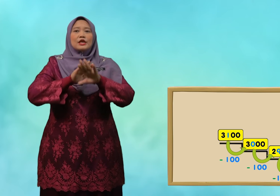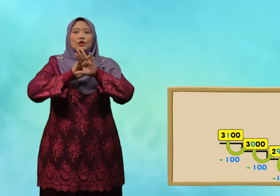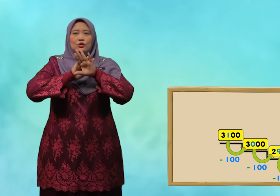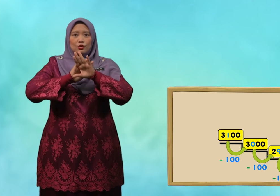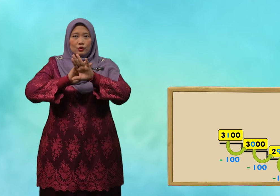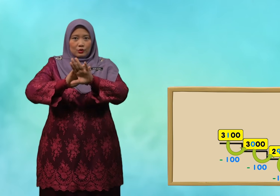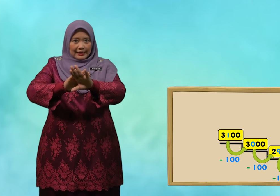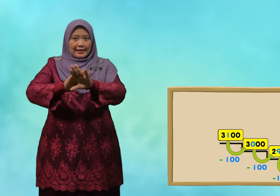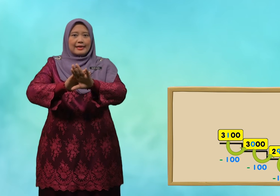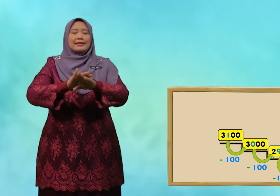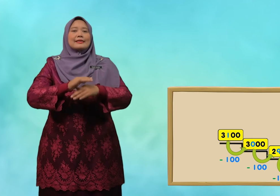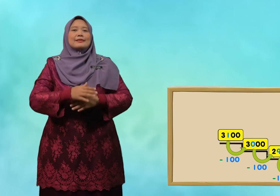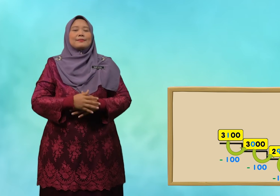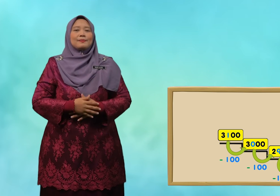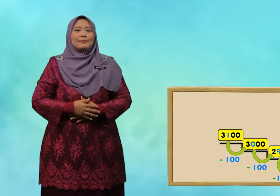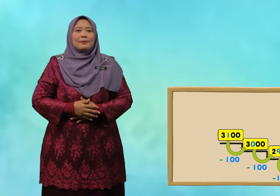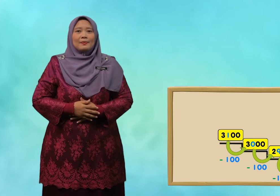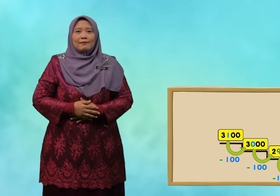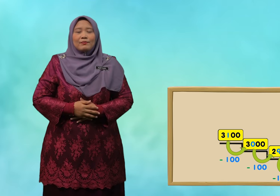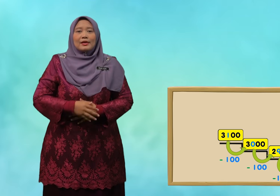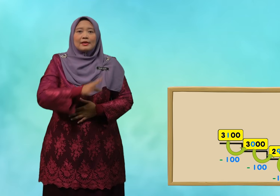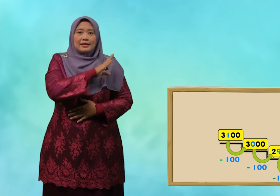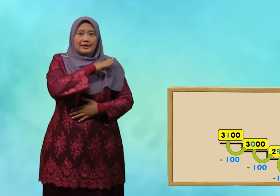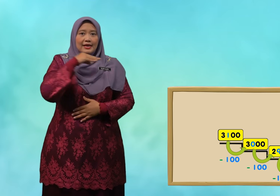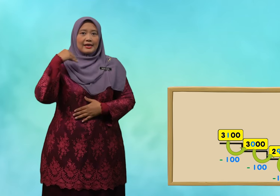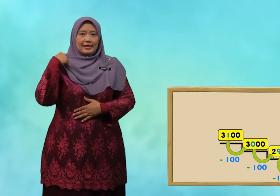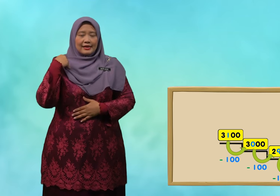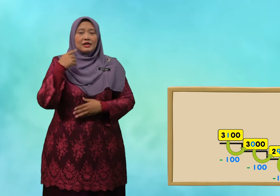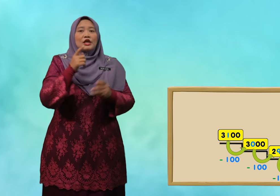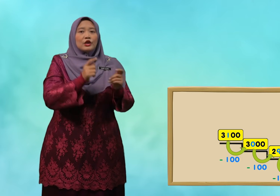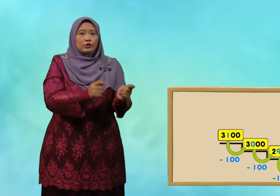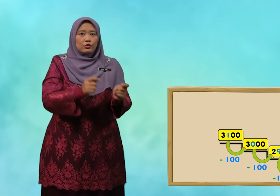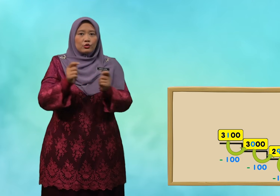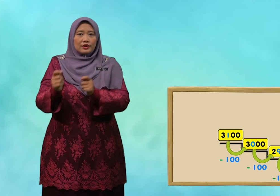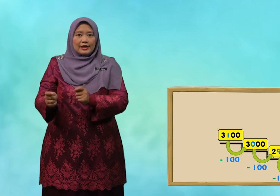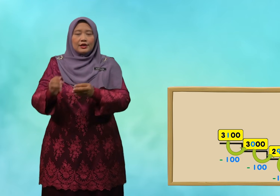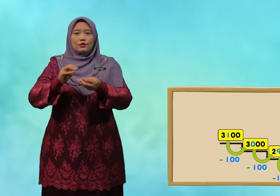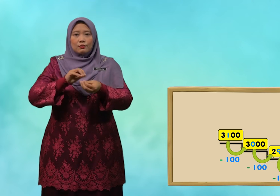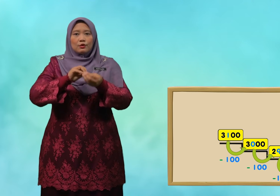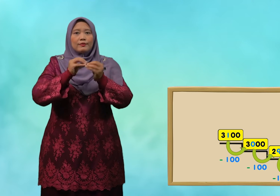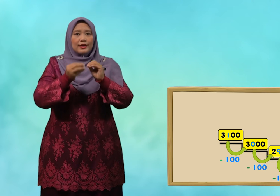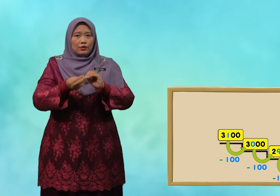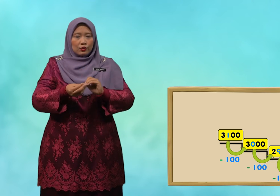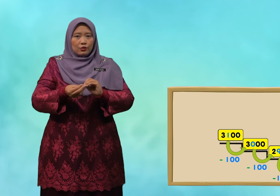tolak dan turutan nombor berikut